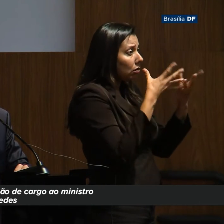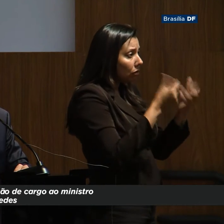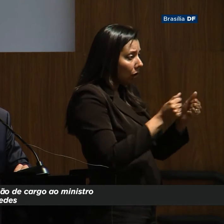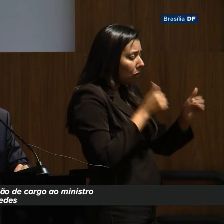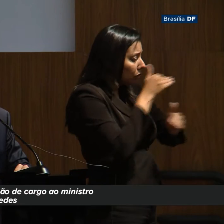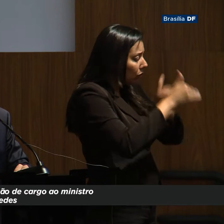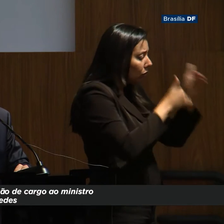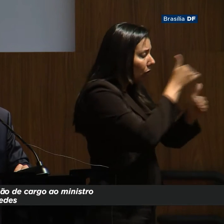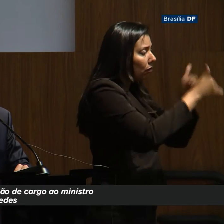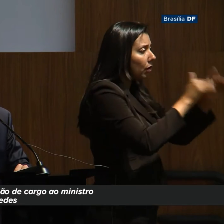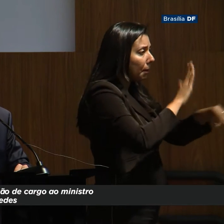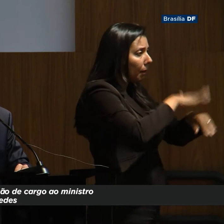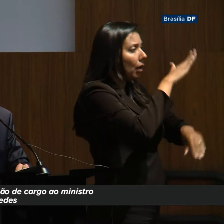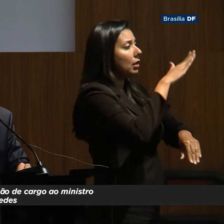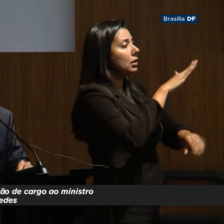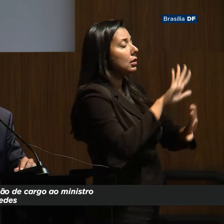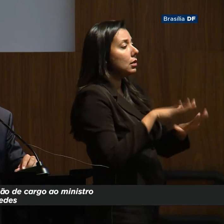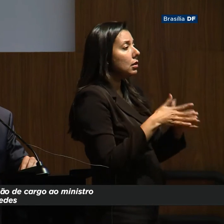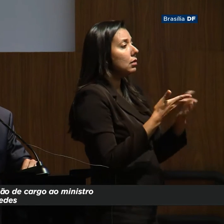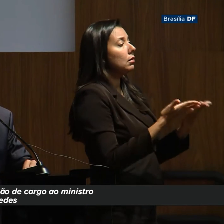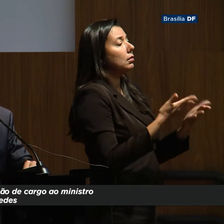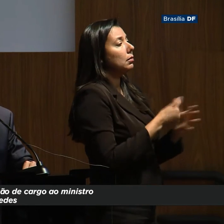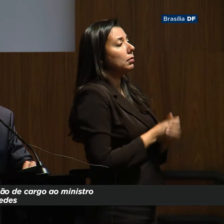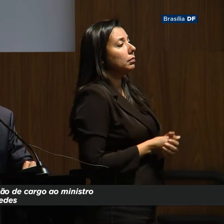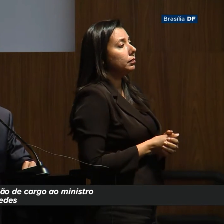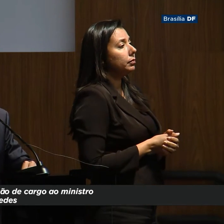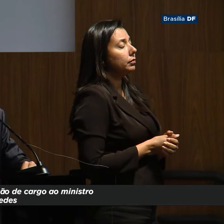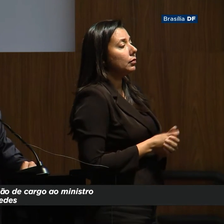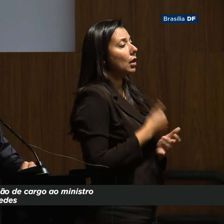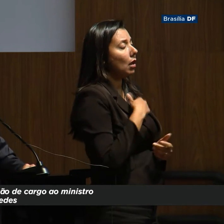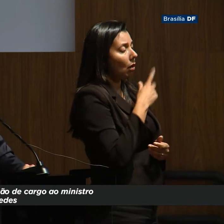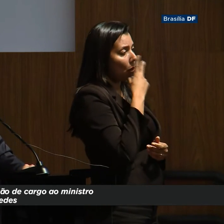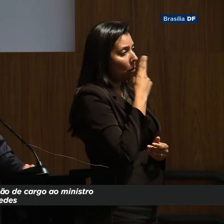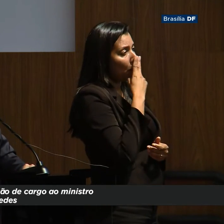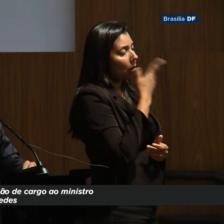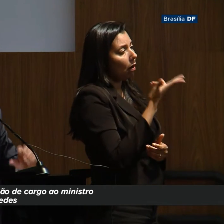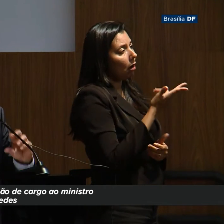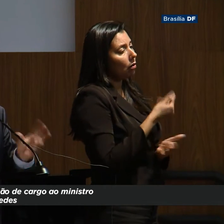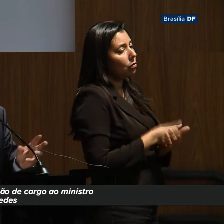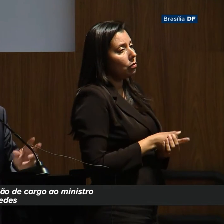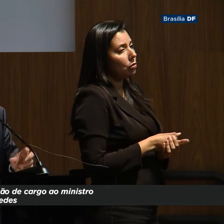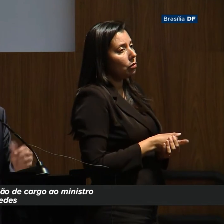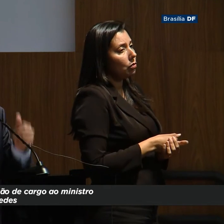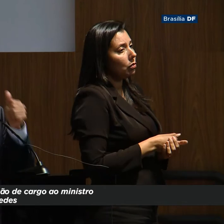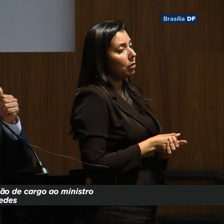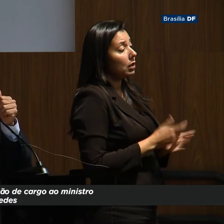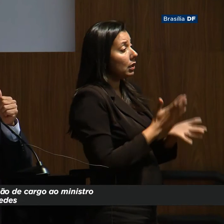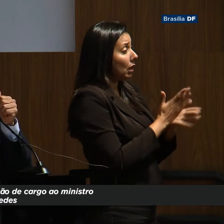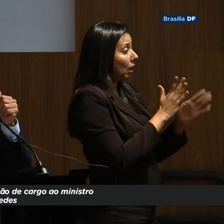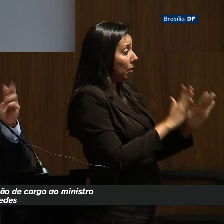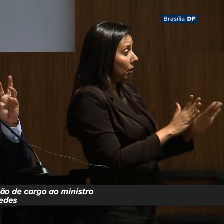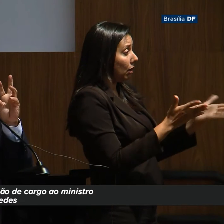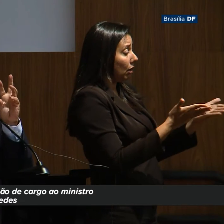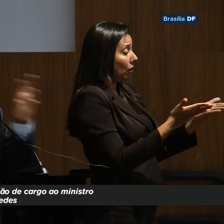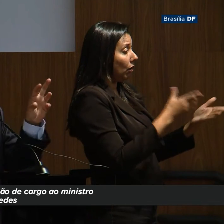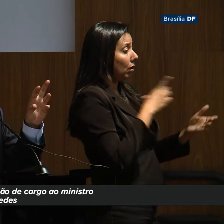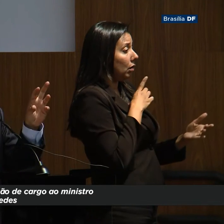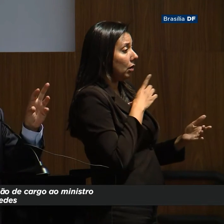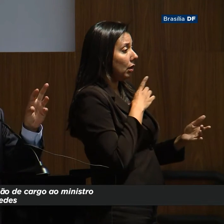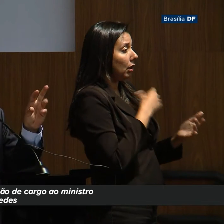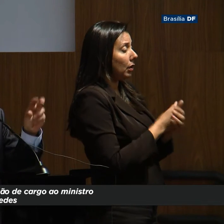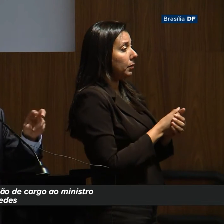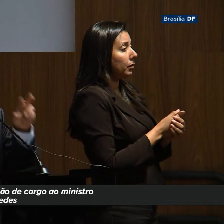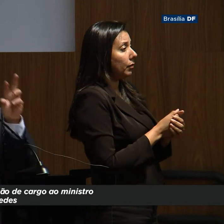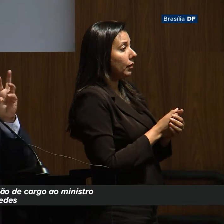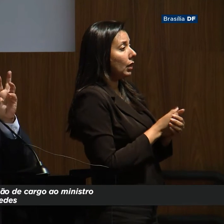no que tem que ser feito. Então, eu acho que, terminando, nós temos a reforma